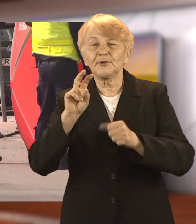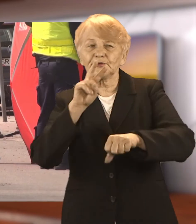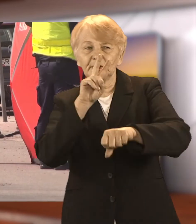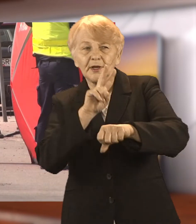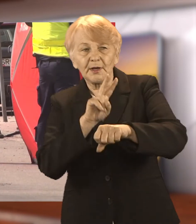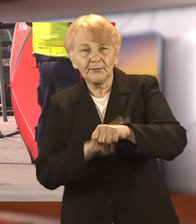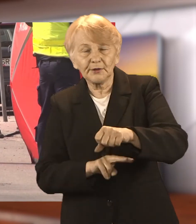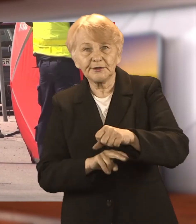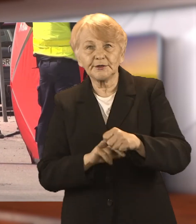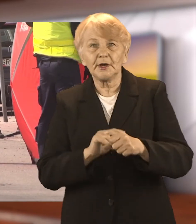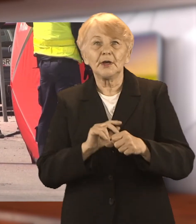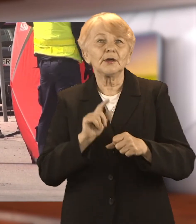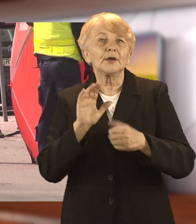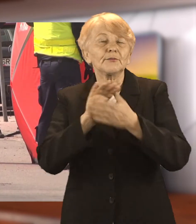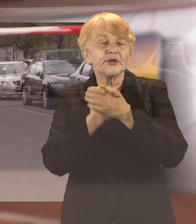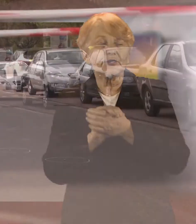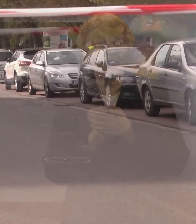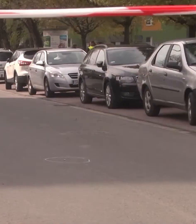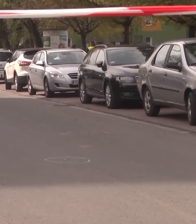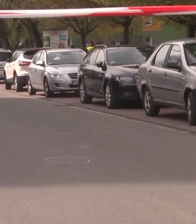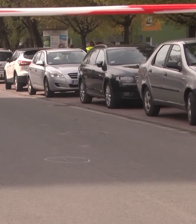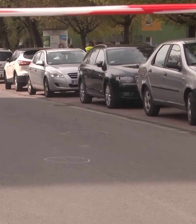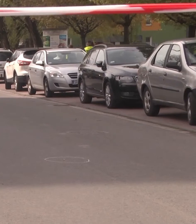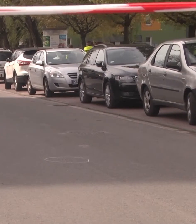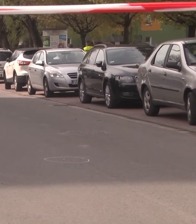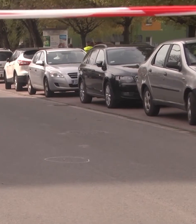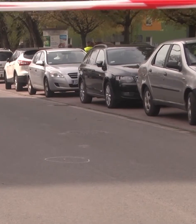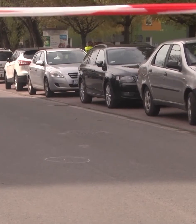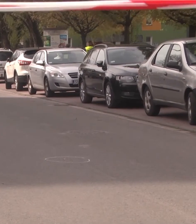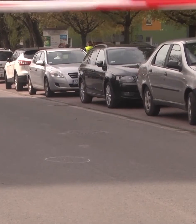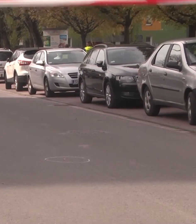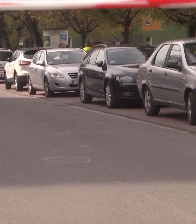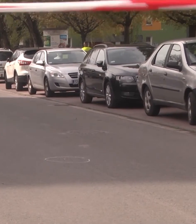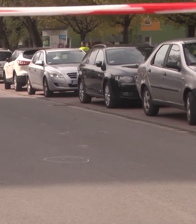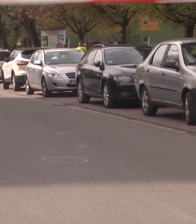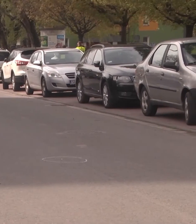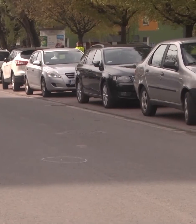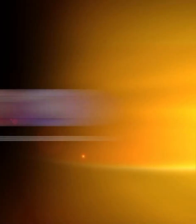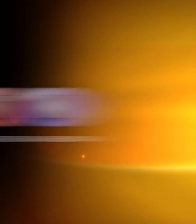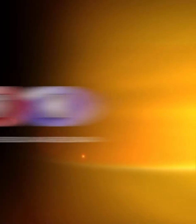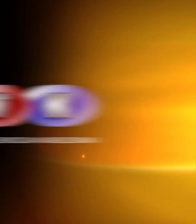a przede wszystkim rodzinie zmarłego funkcjonariusza składamy najszczersze wyrazy współczucia.